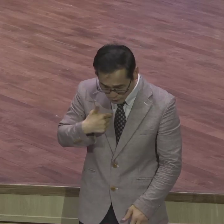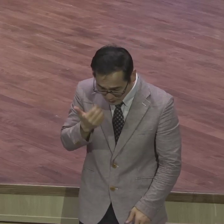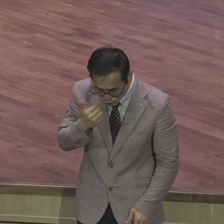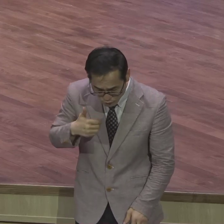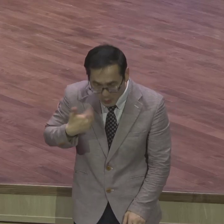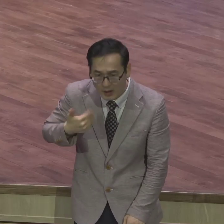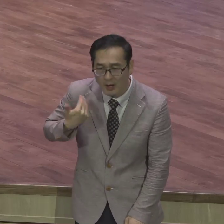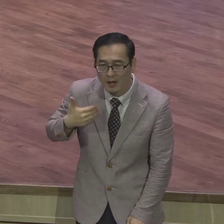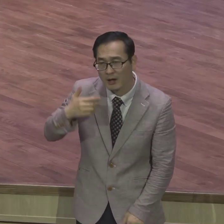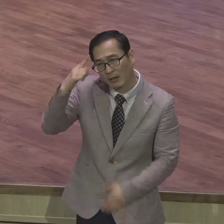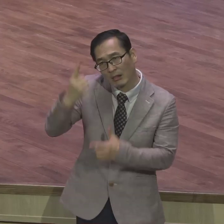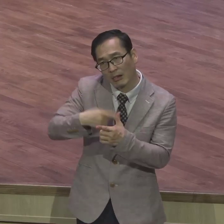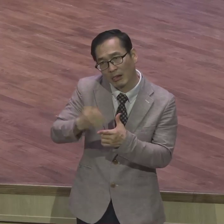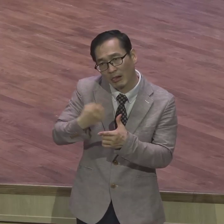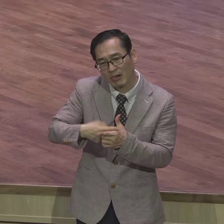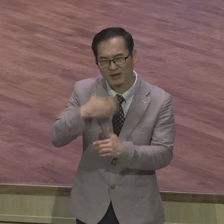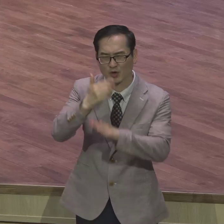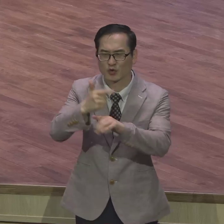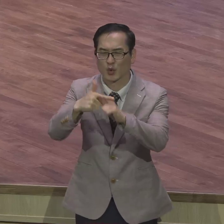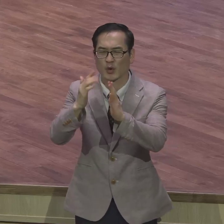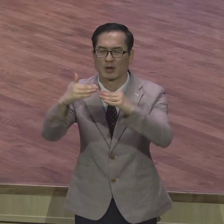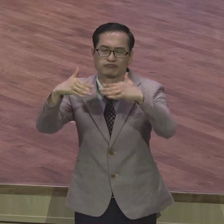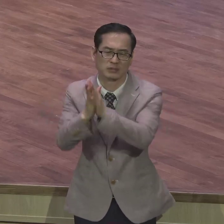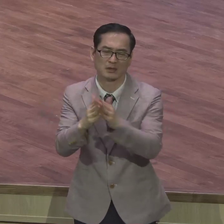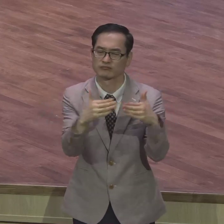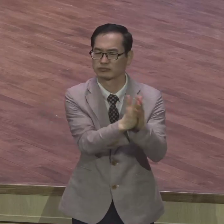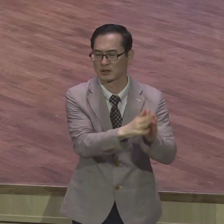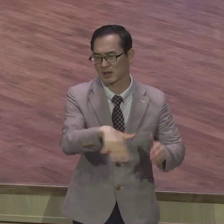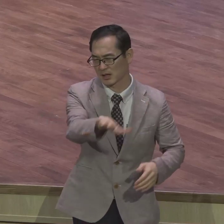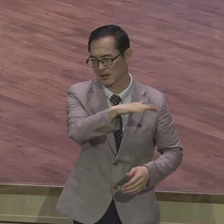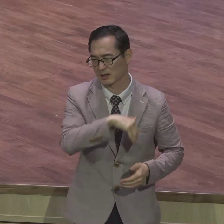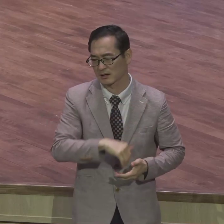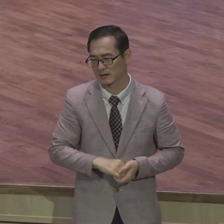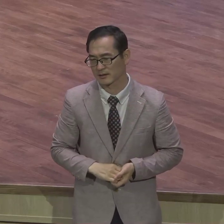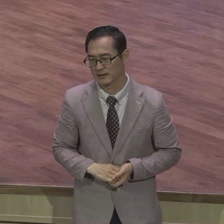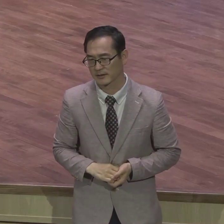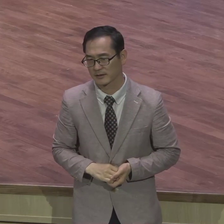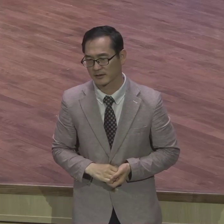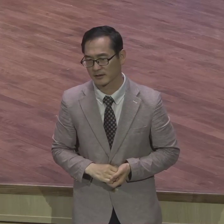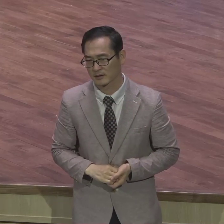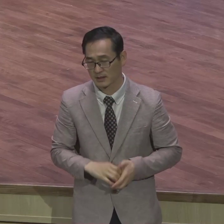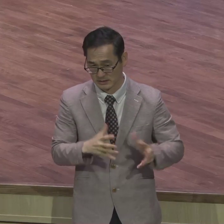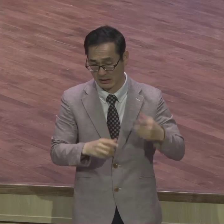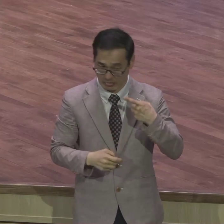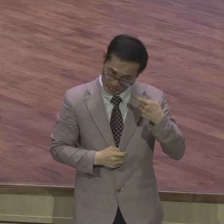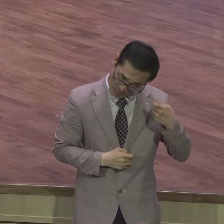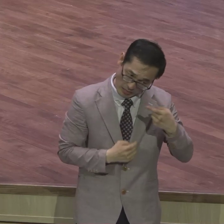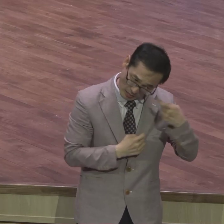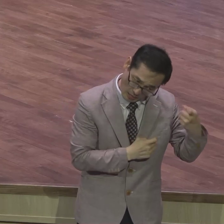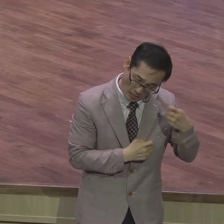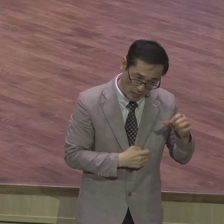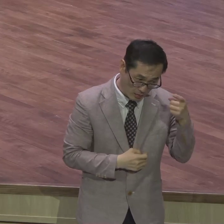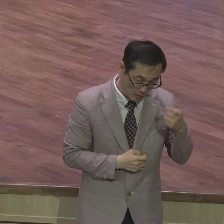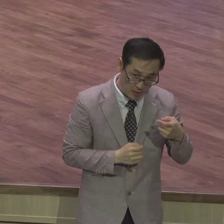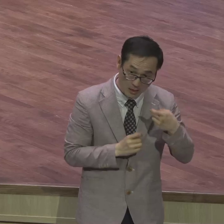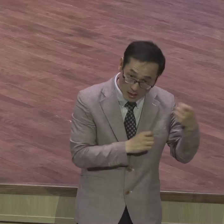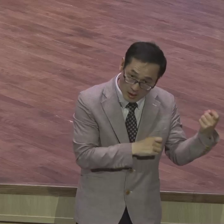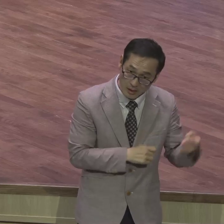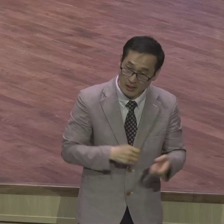맨날 돈이야 돈 맨날 그냥 세상적인 것에 다 잡혀가 하나님이 일을 못해 하나님이 나를 위해서 2